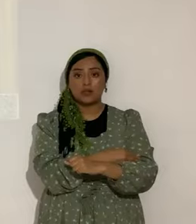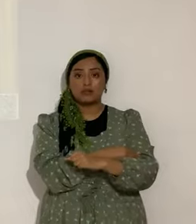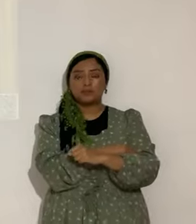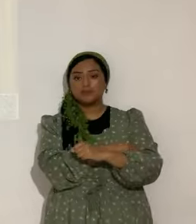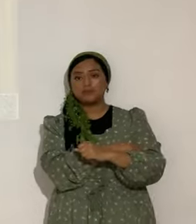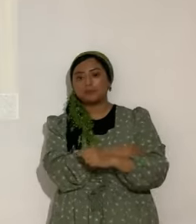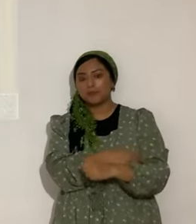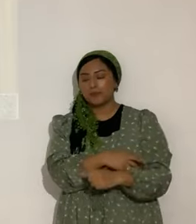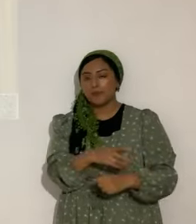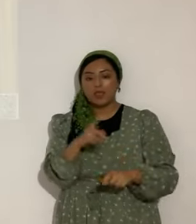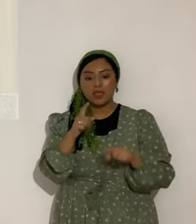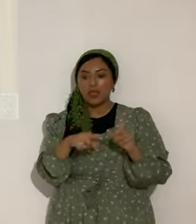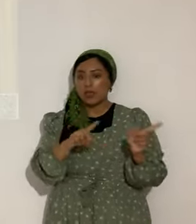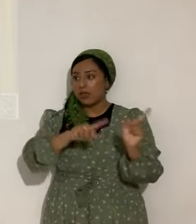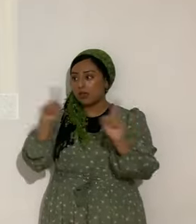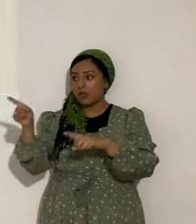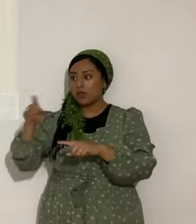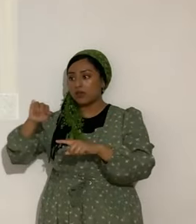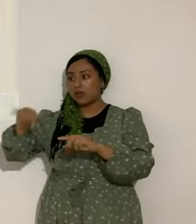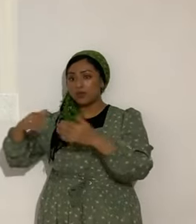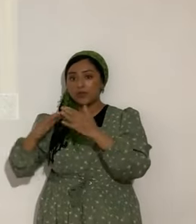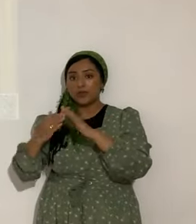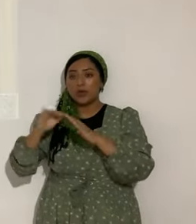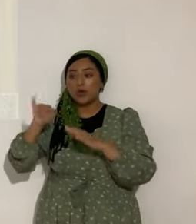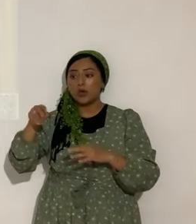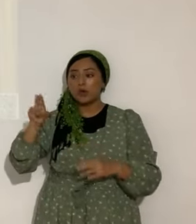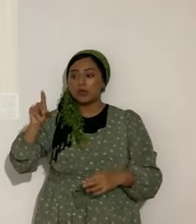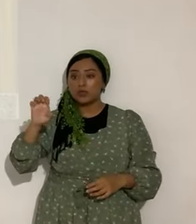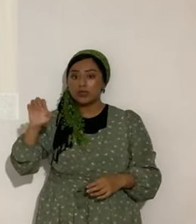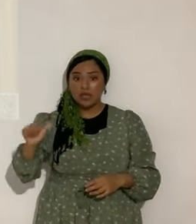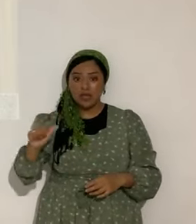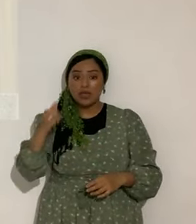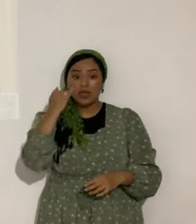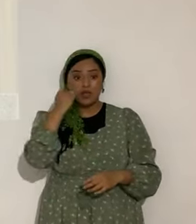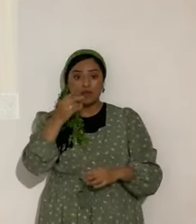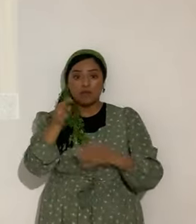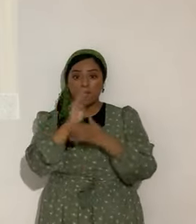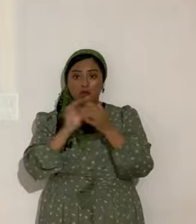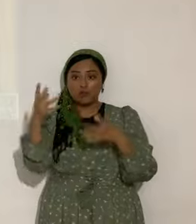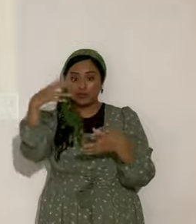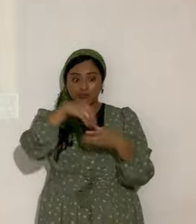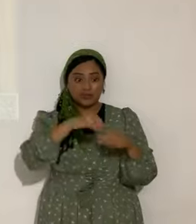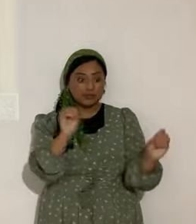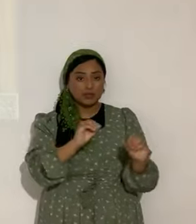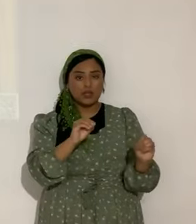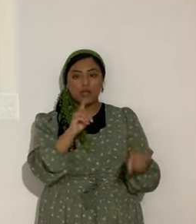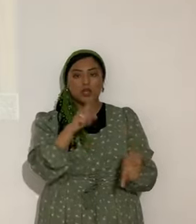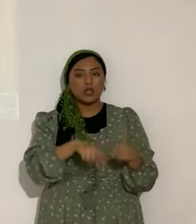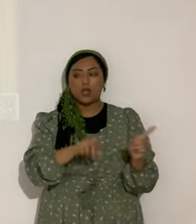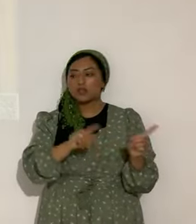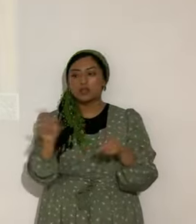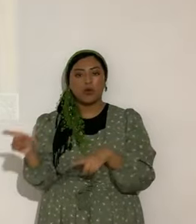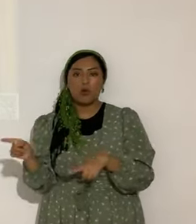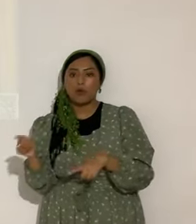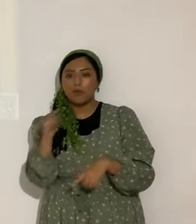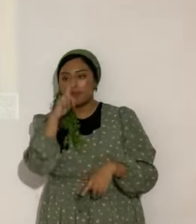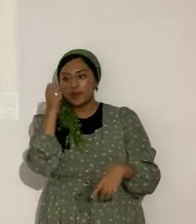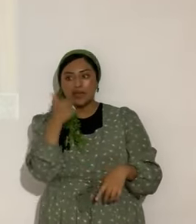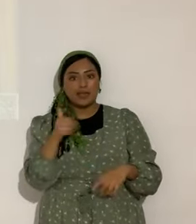podido mandar a Jerusalén. Samaria. Judea. hasta el último de la tierra. Si no hubieran recibido el poder de Raja Codes. Porque en cualquier momento. Con